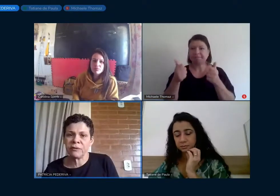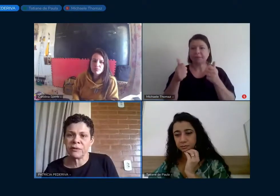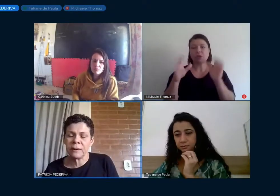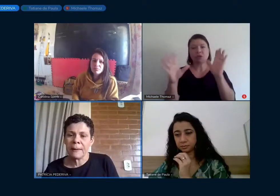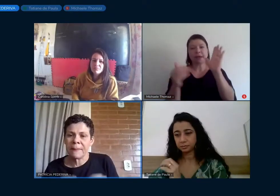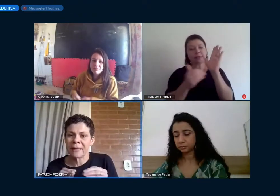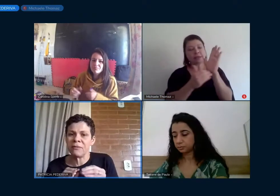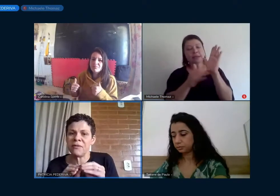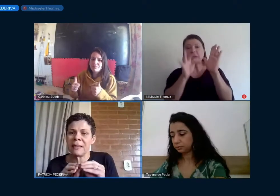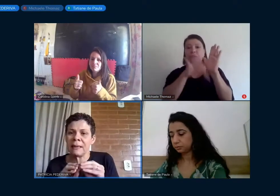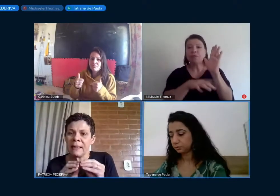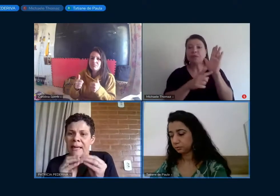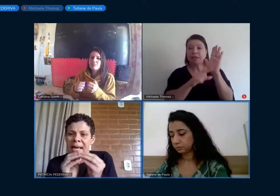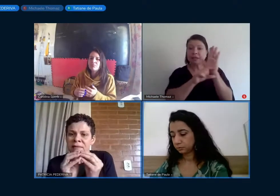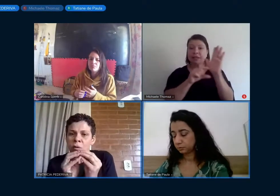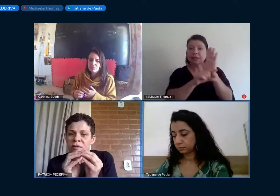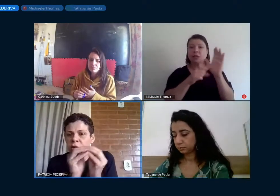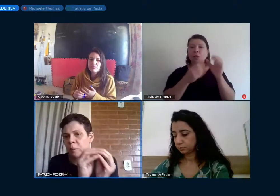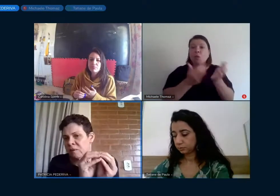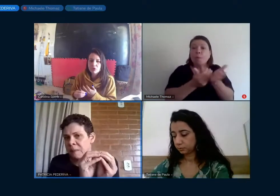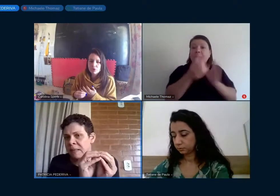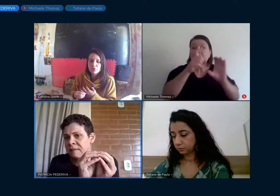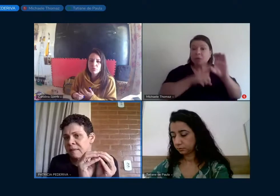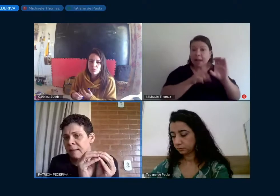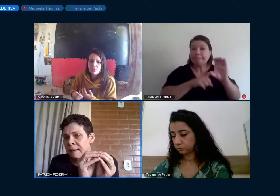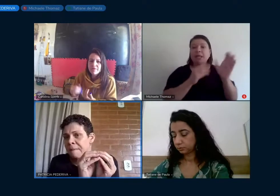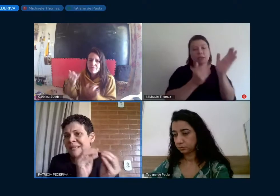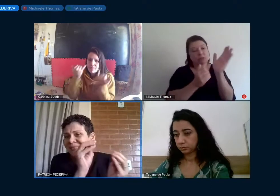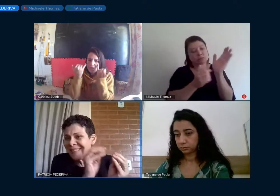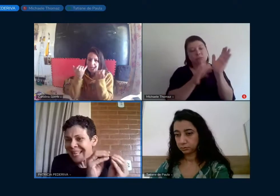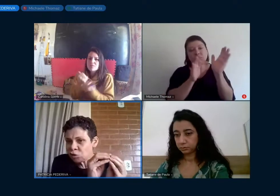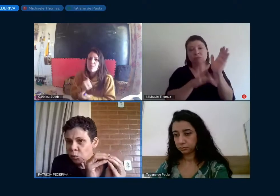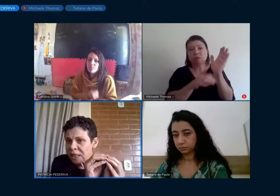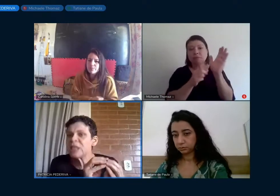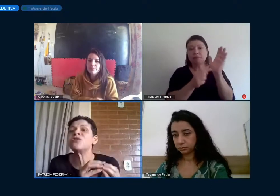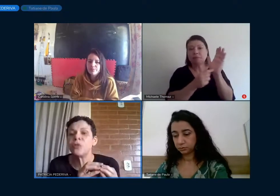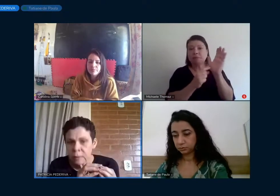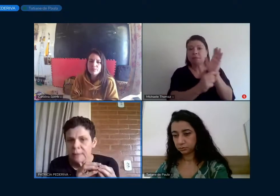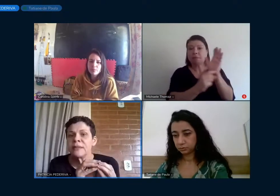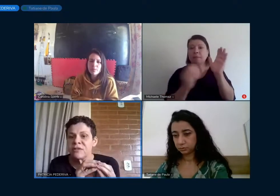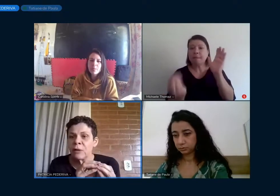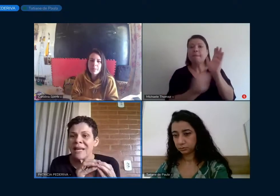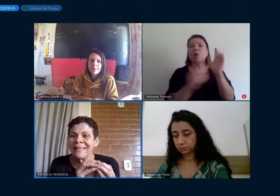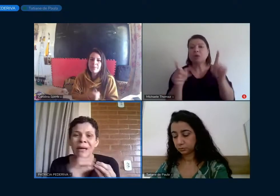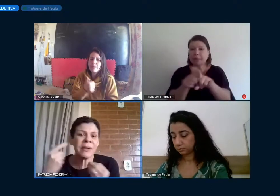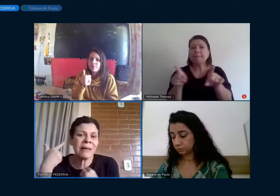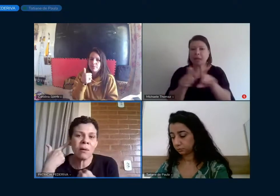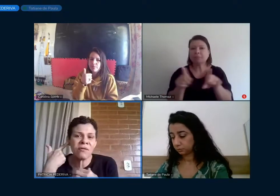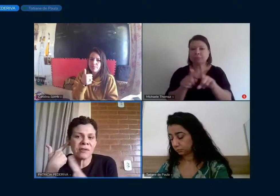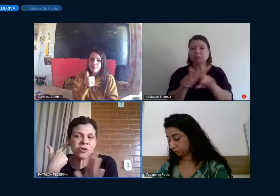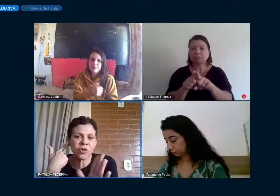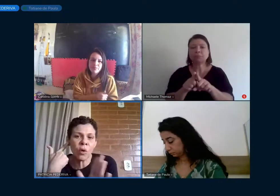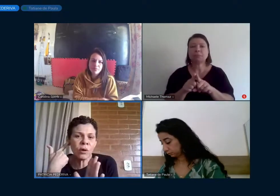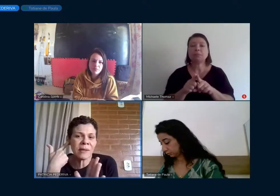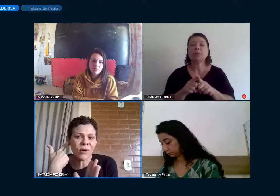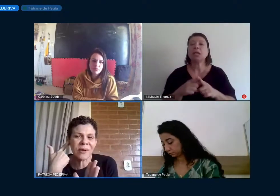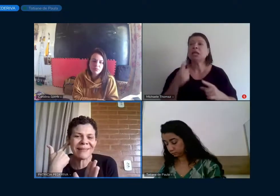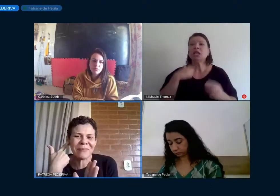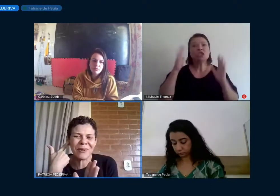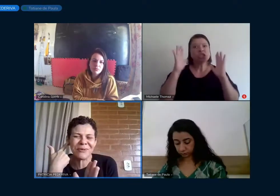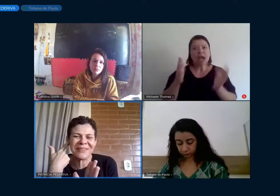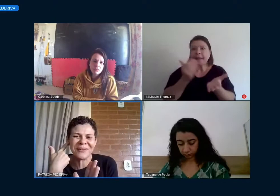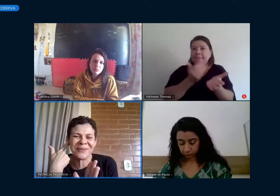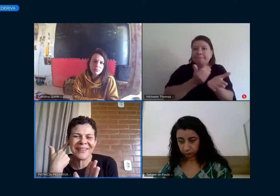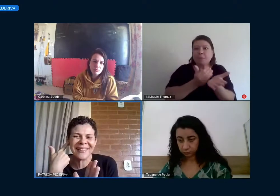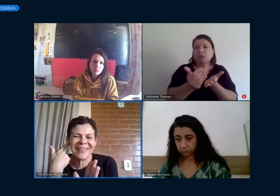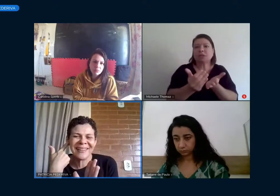ordapé explicativa para que fique, esse conceito possa permanecer, mas desde o início, dizendo que ele não, o som não é